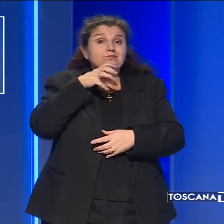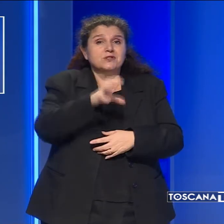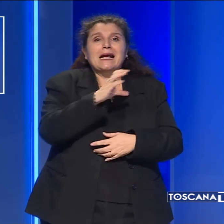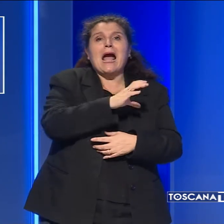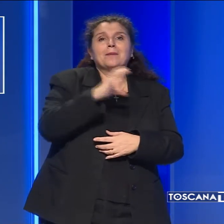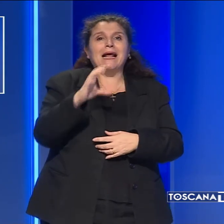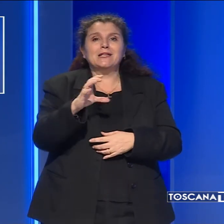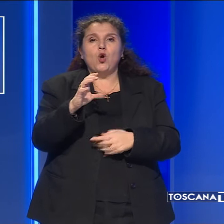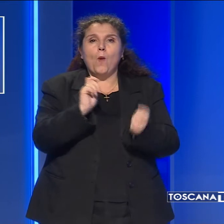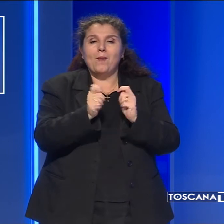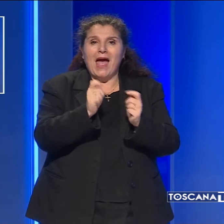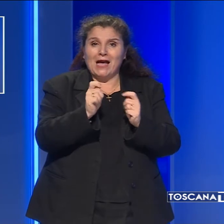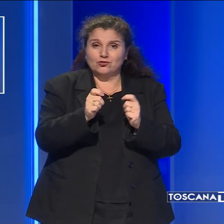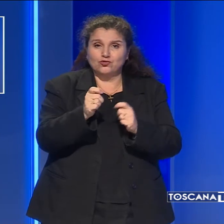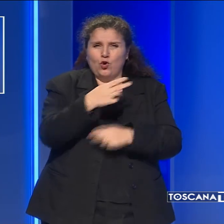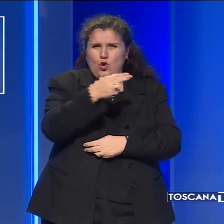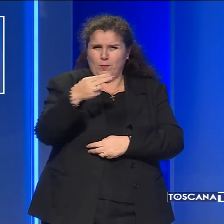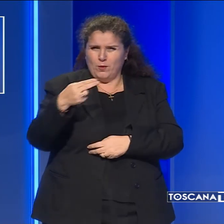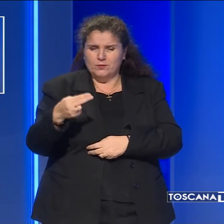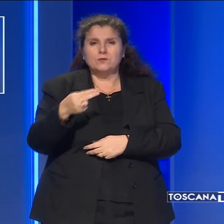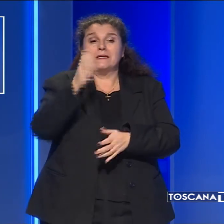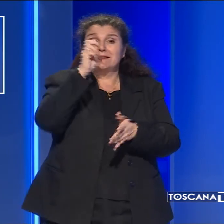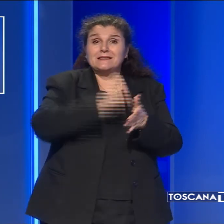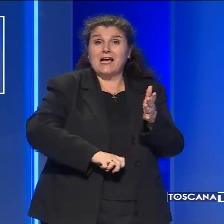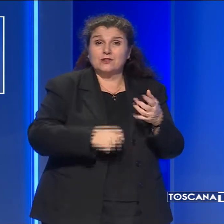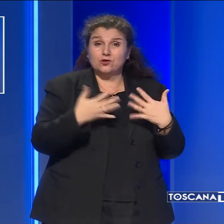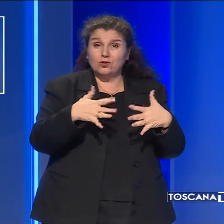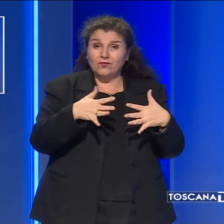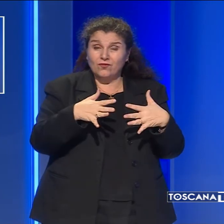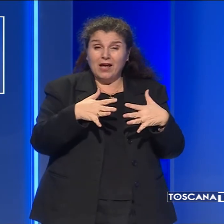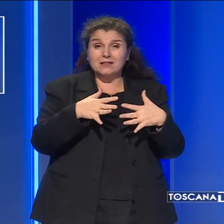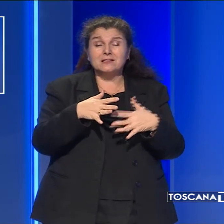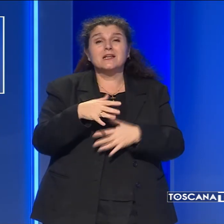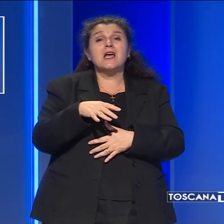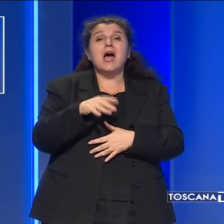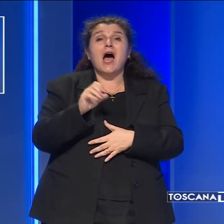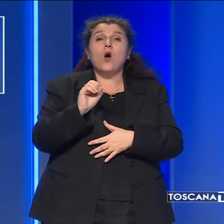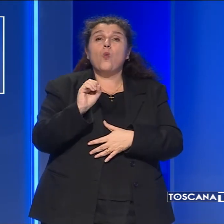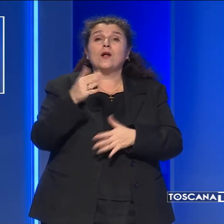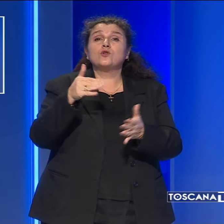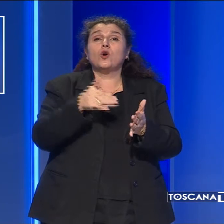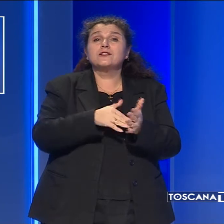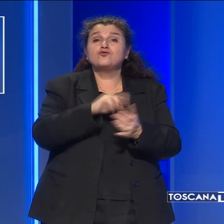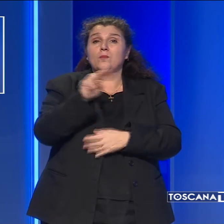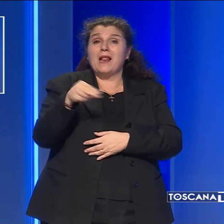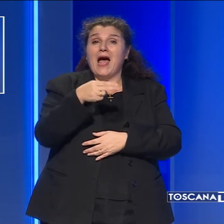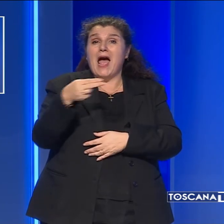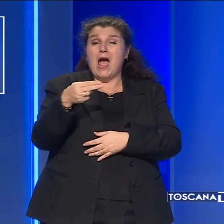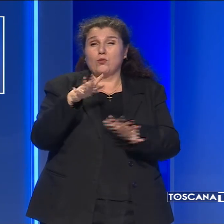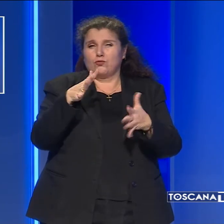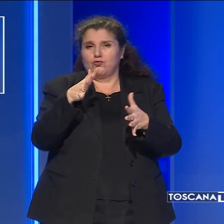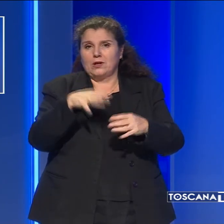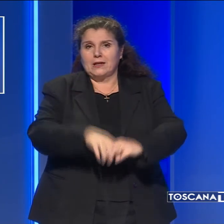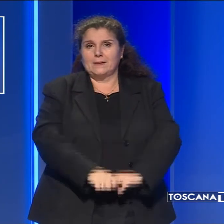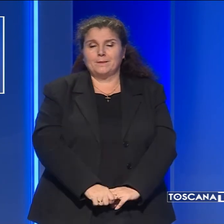Commercio. Irrogate sanzioni amministrative per un importo pari a 14.000 euro circa.